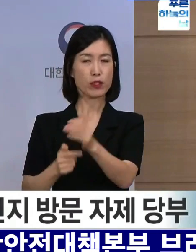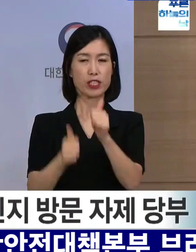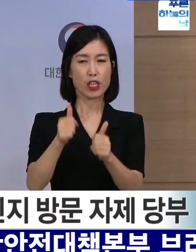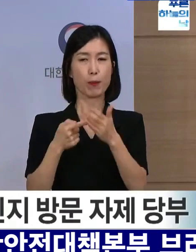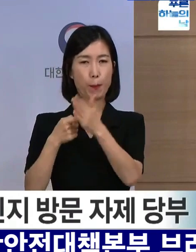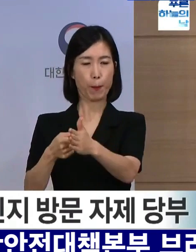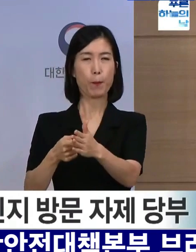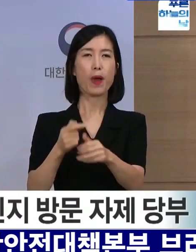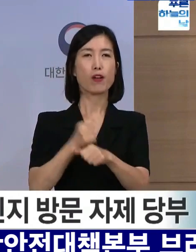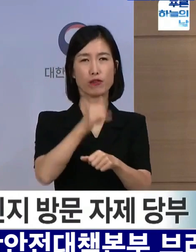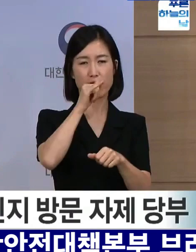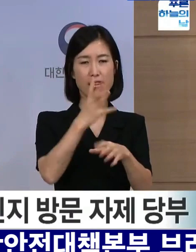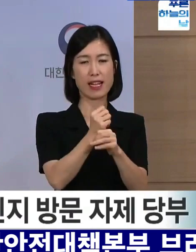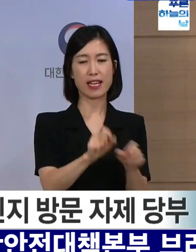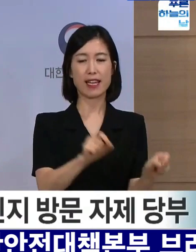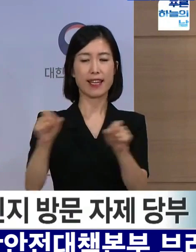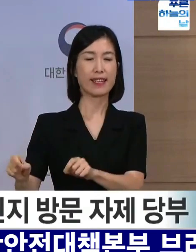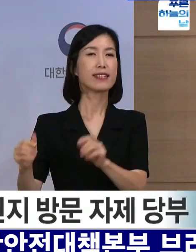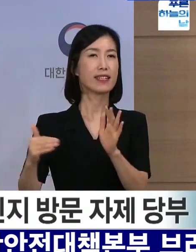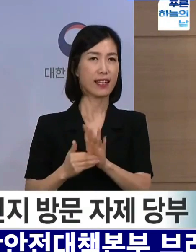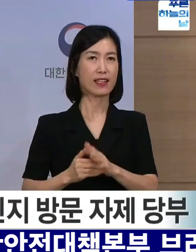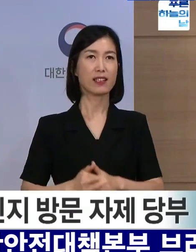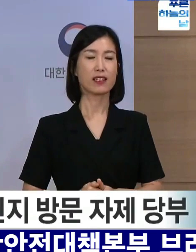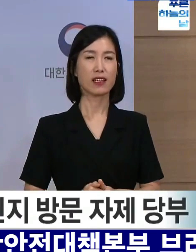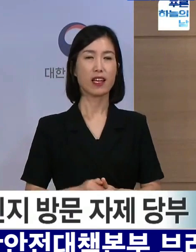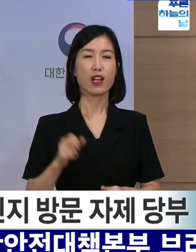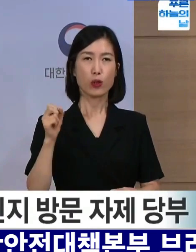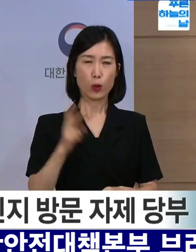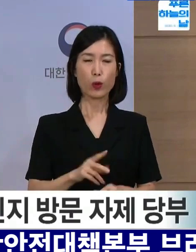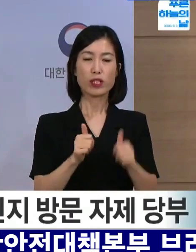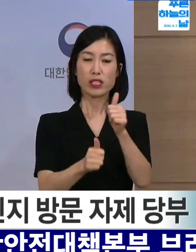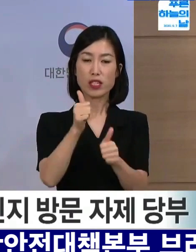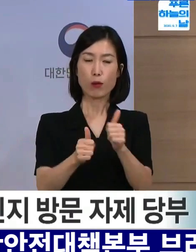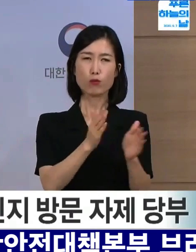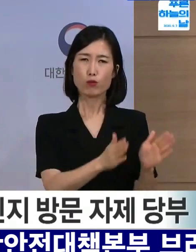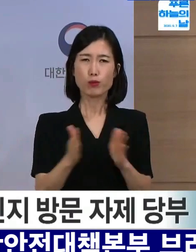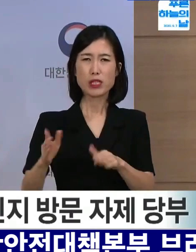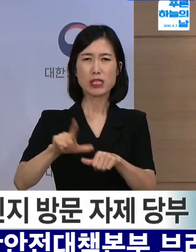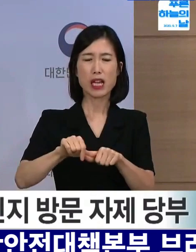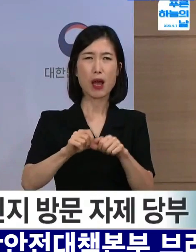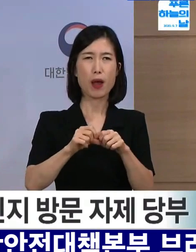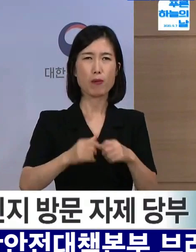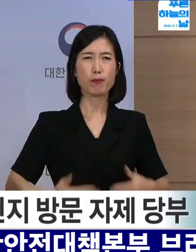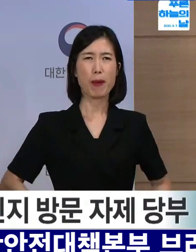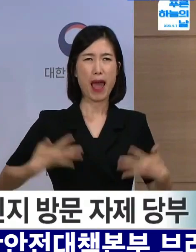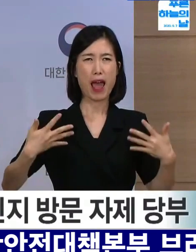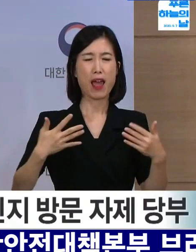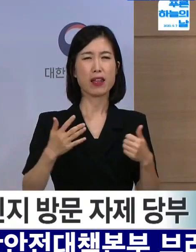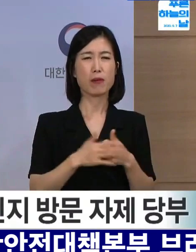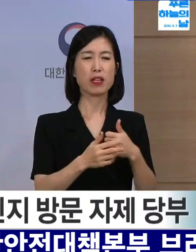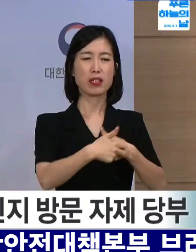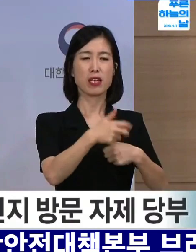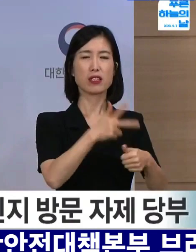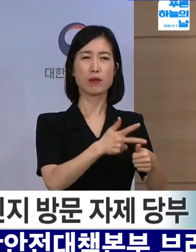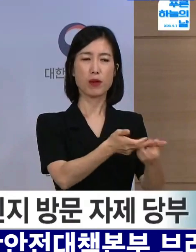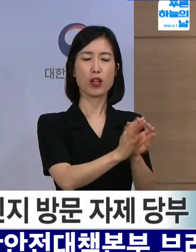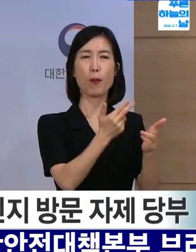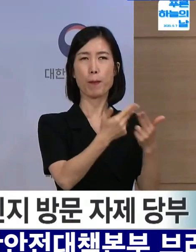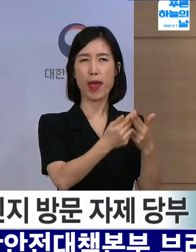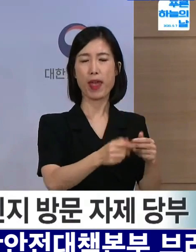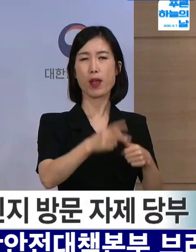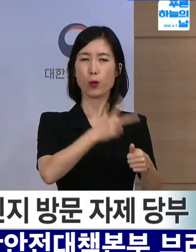도록 연장 조치를 해둔 상태입니다. 또한 시험 준비에 시간이 부족하다는 대한의사협회와